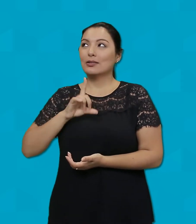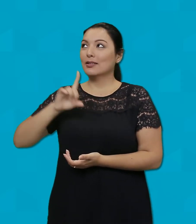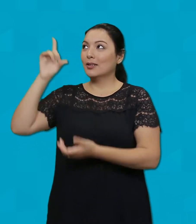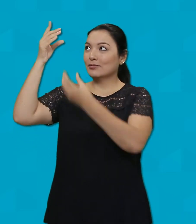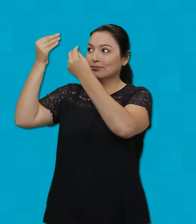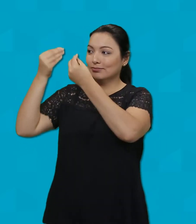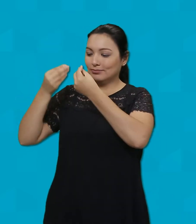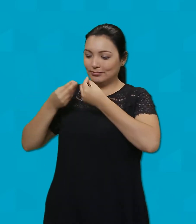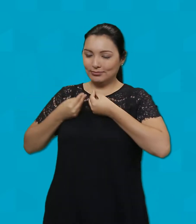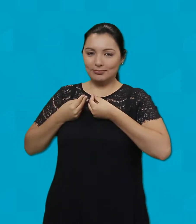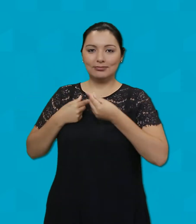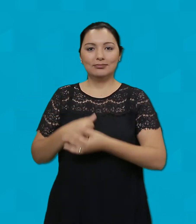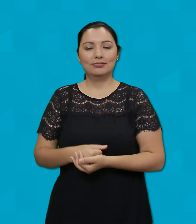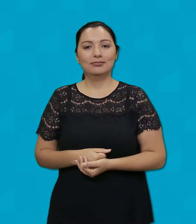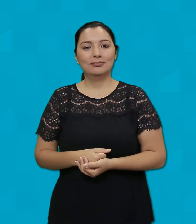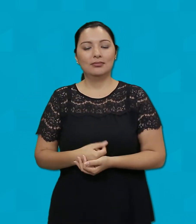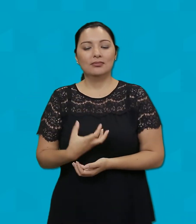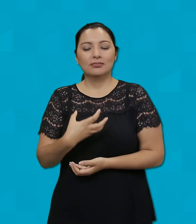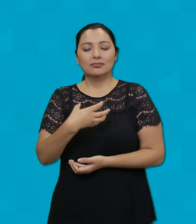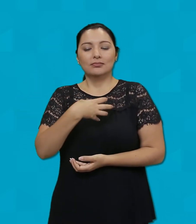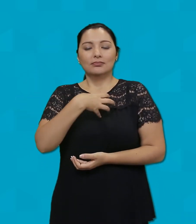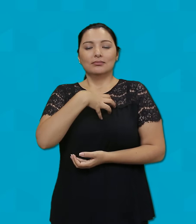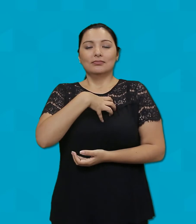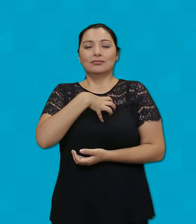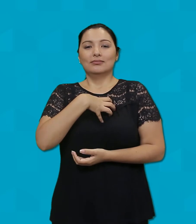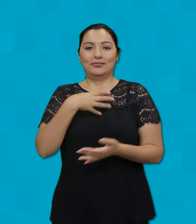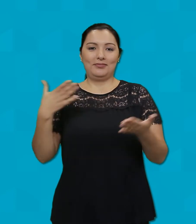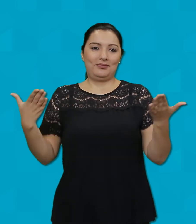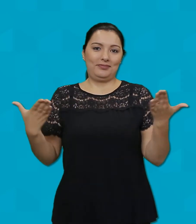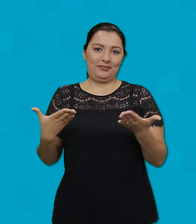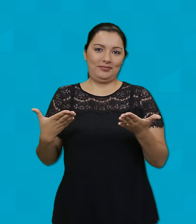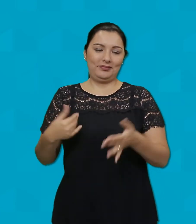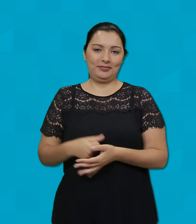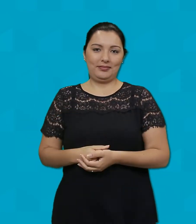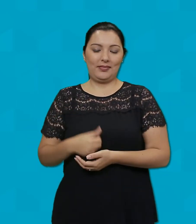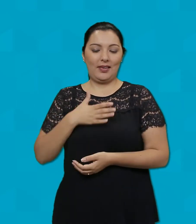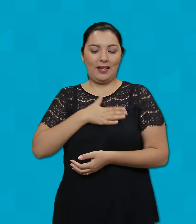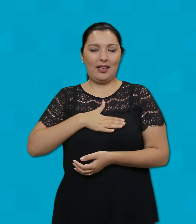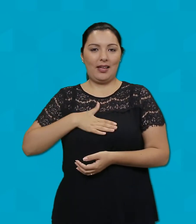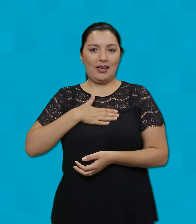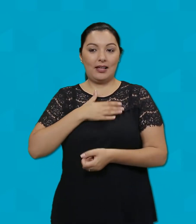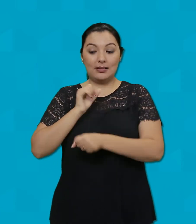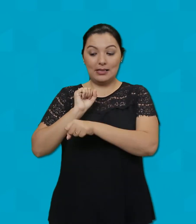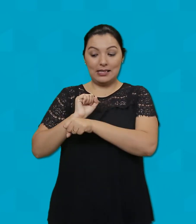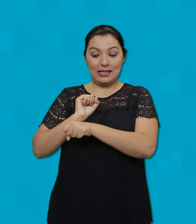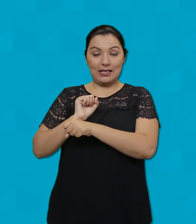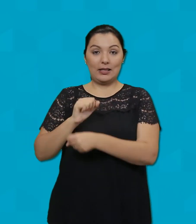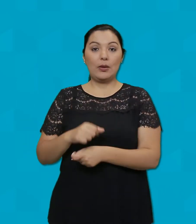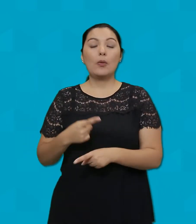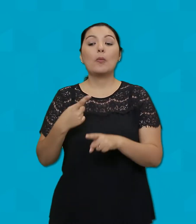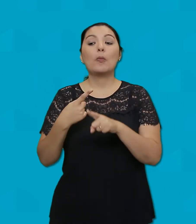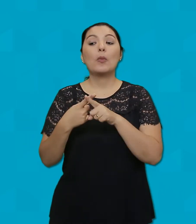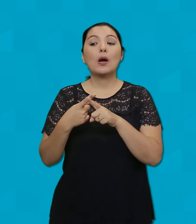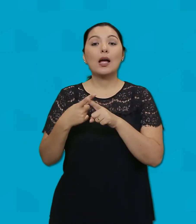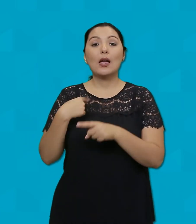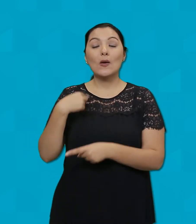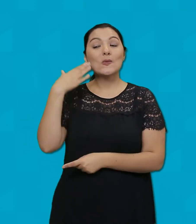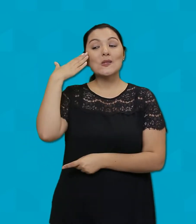E que toca nosso coração A alegria da espera Por saber que um tempo